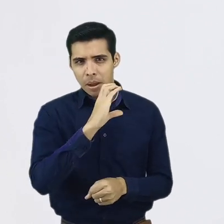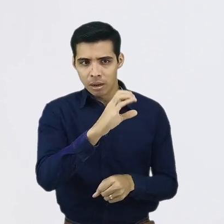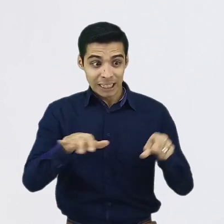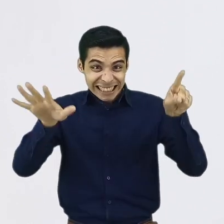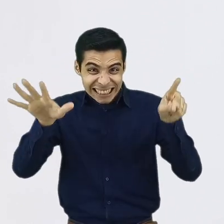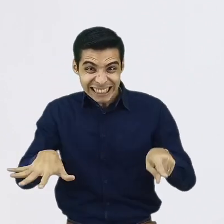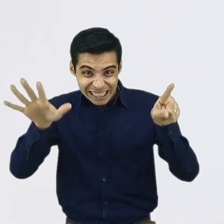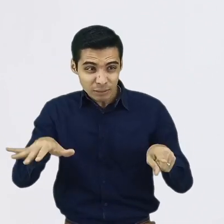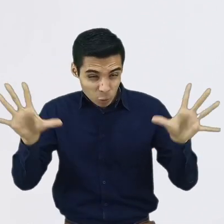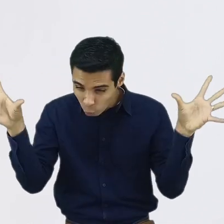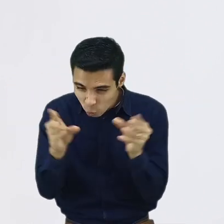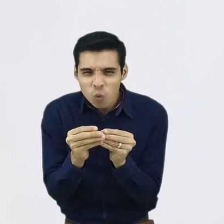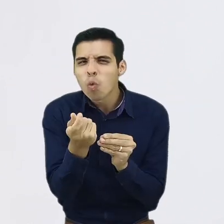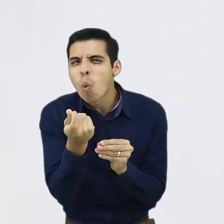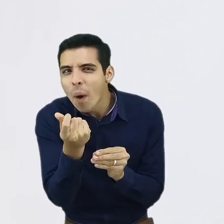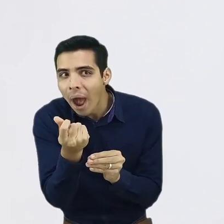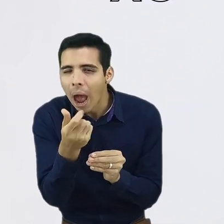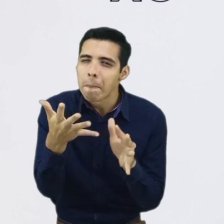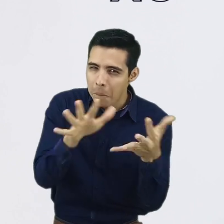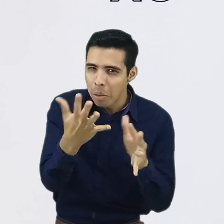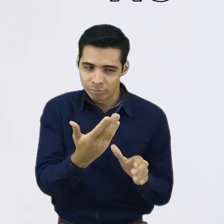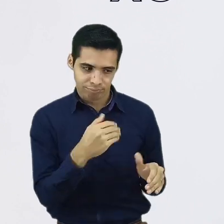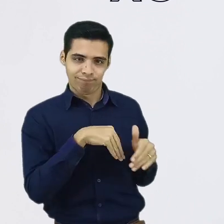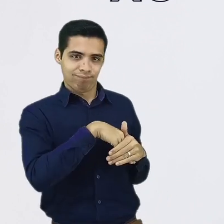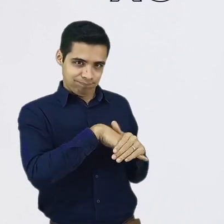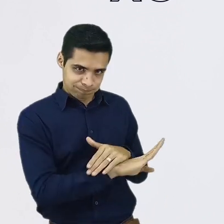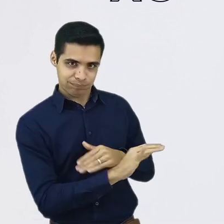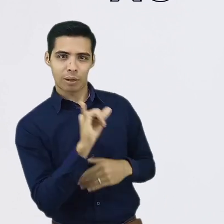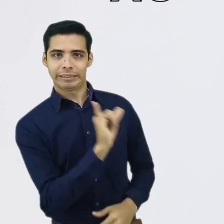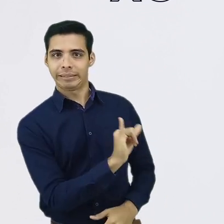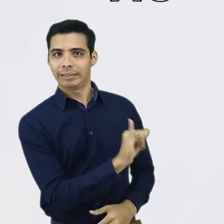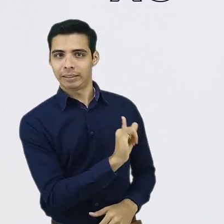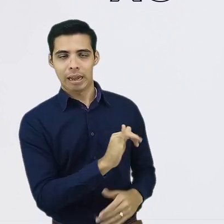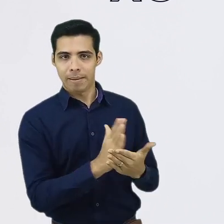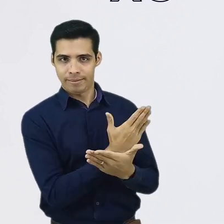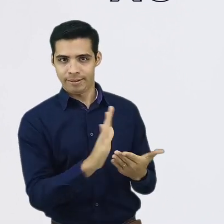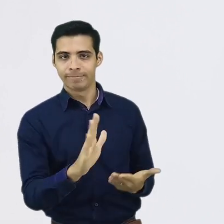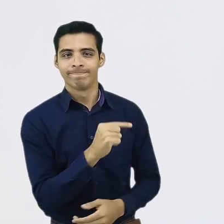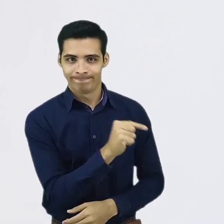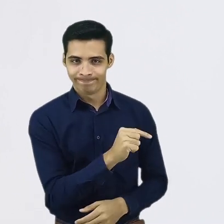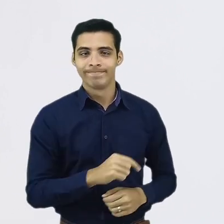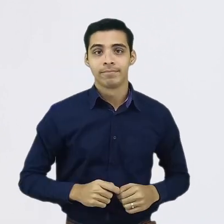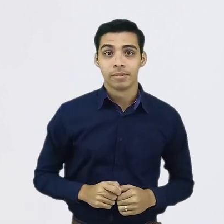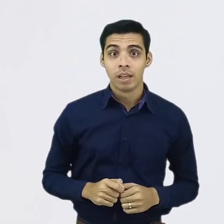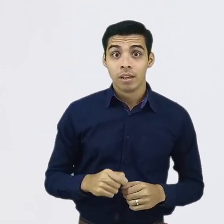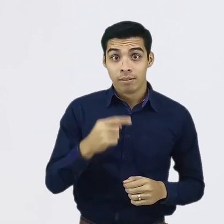cuánto gastas y esos gastos debes multiplicarlo por seis. De eso te debería ser tu Fondo de Emergencias, del valor total que te dé esa cuenta.